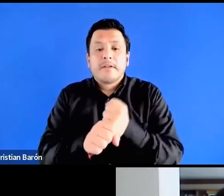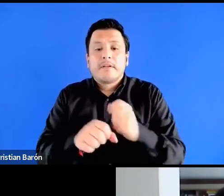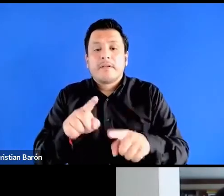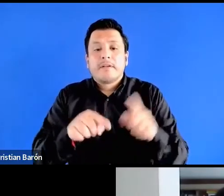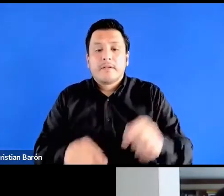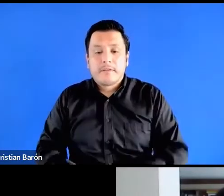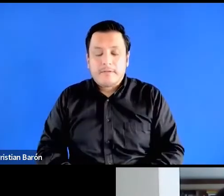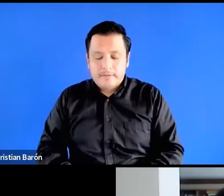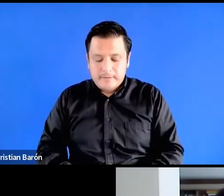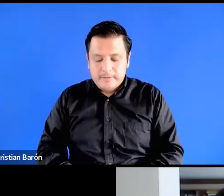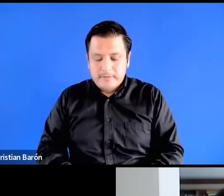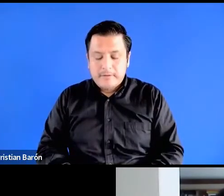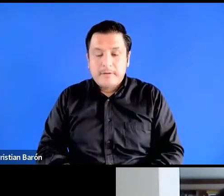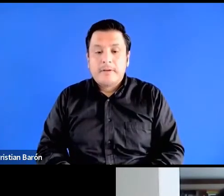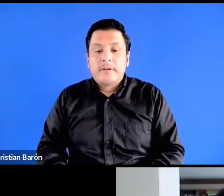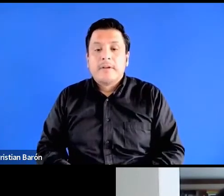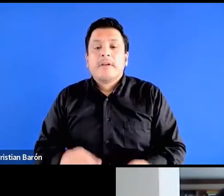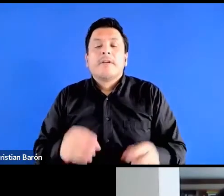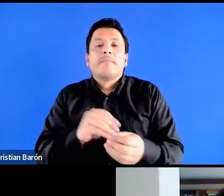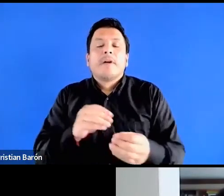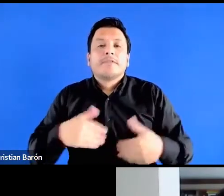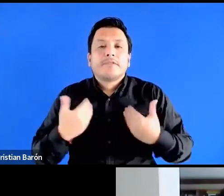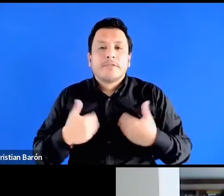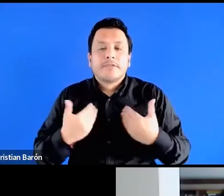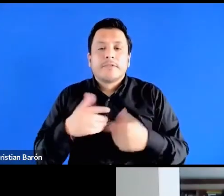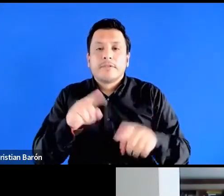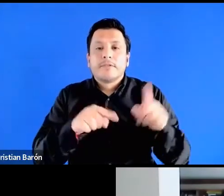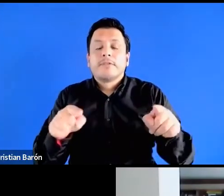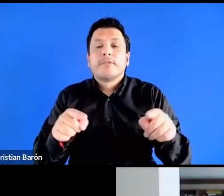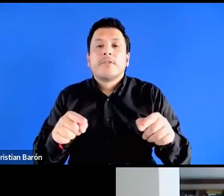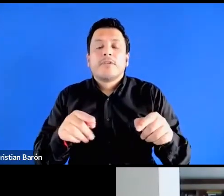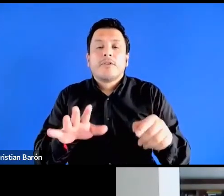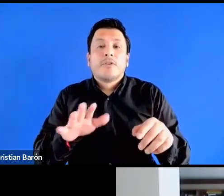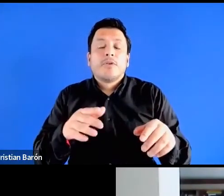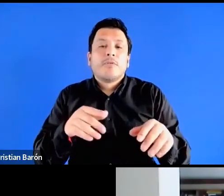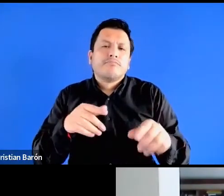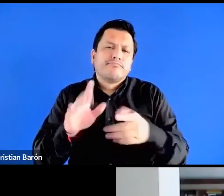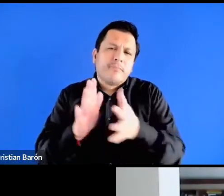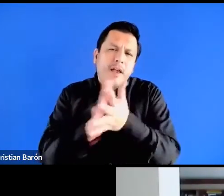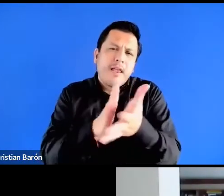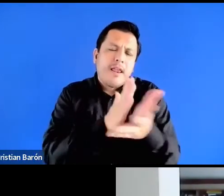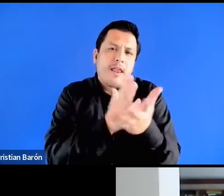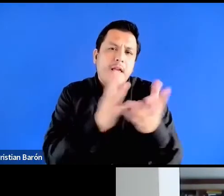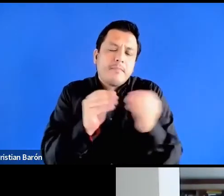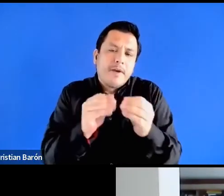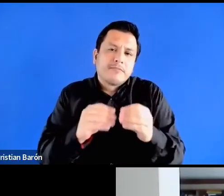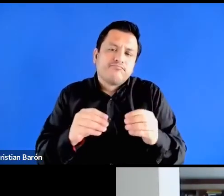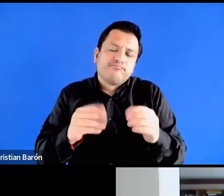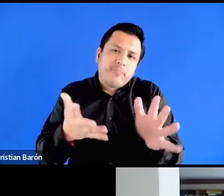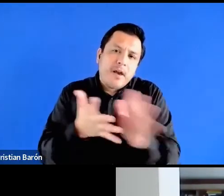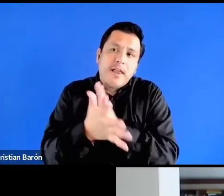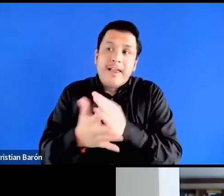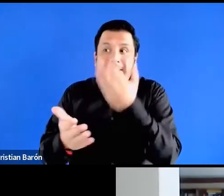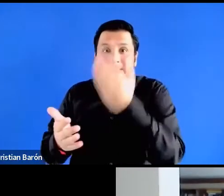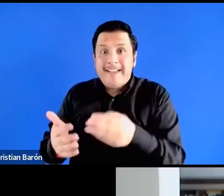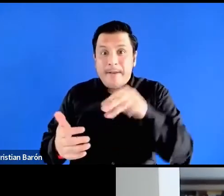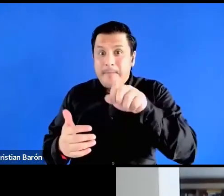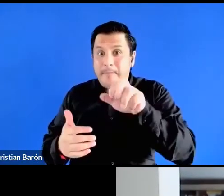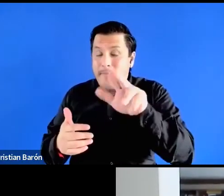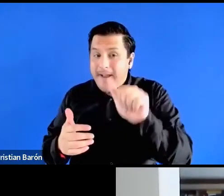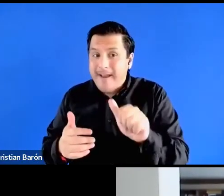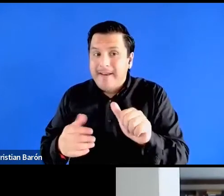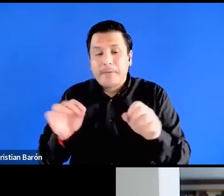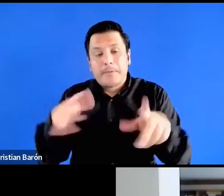contento también de, lo he dicho varias veces, pero no me canso de ver cómo Mara nos